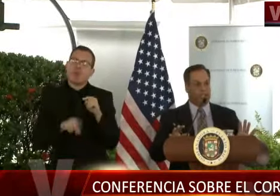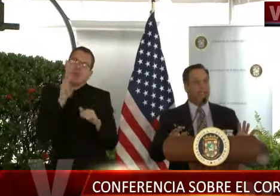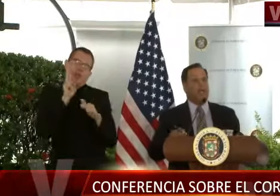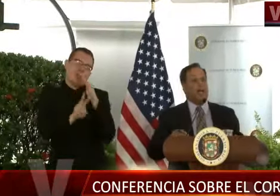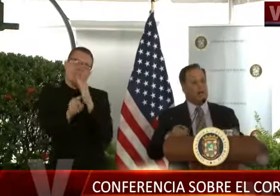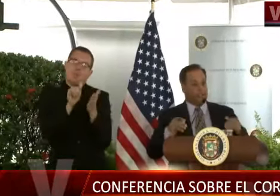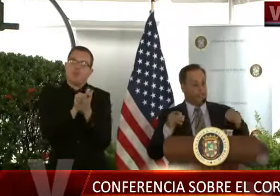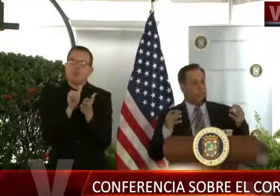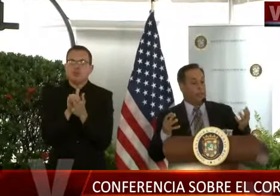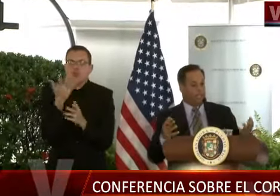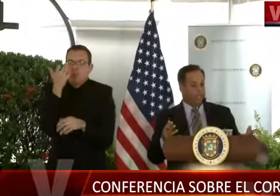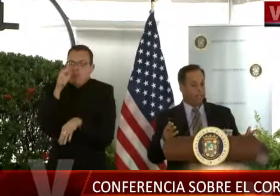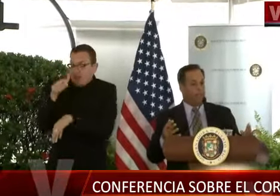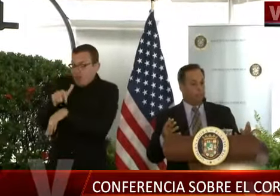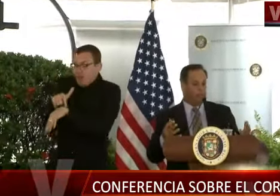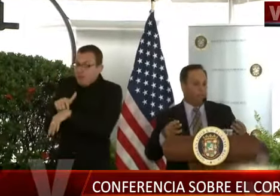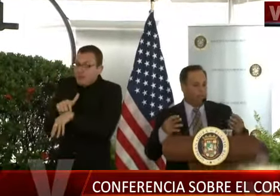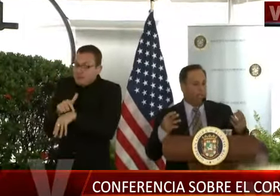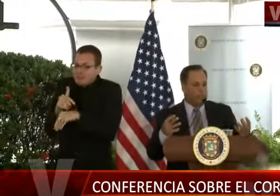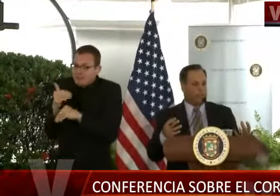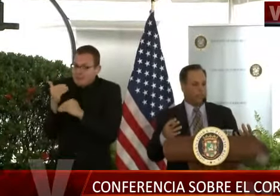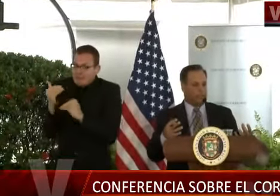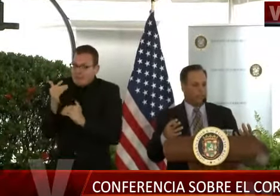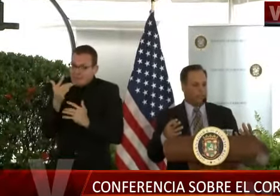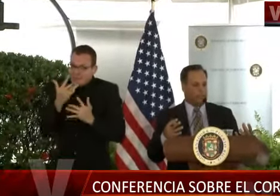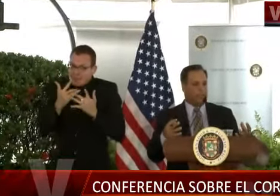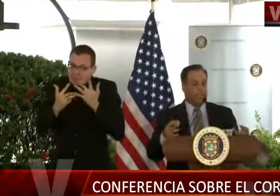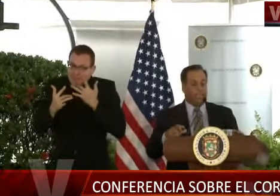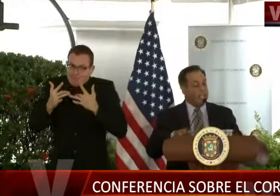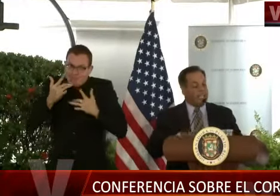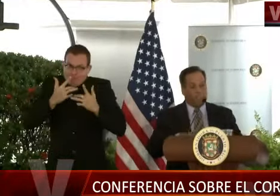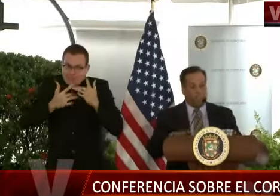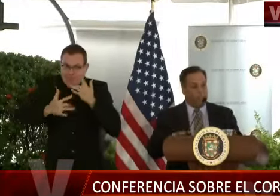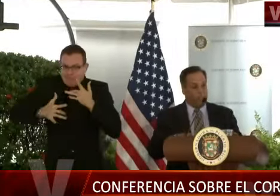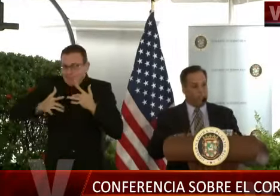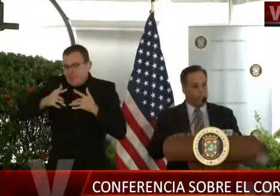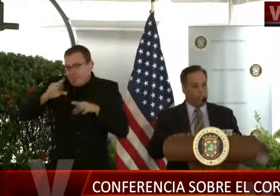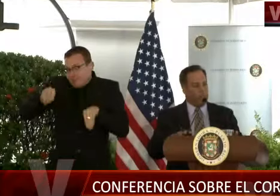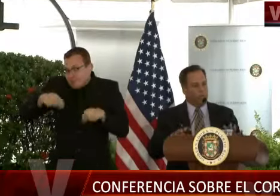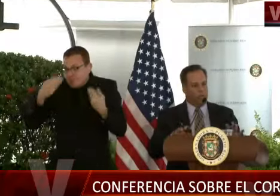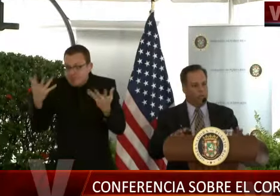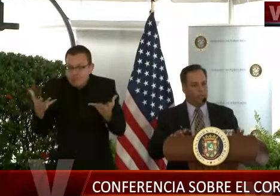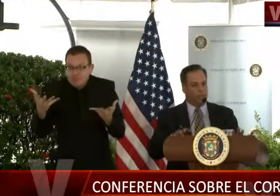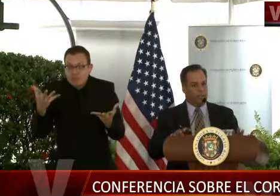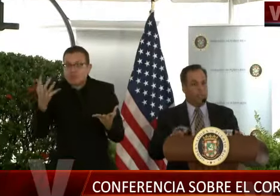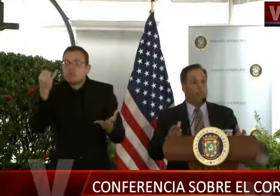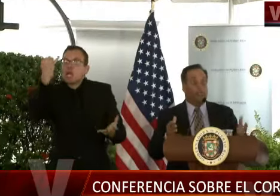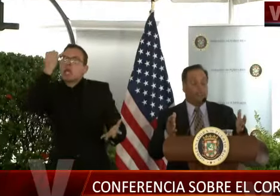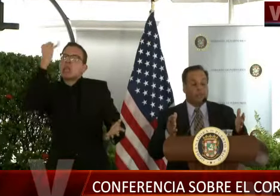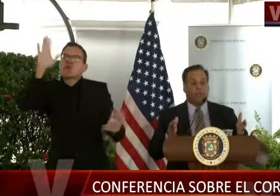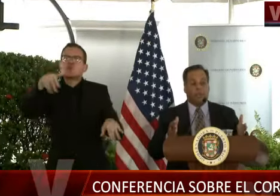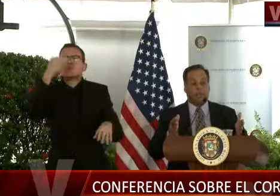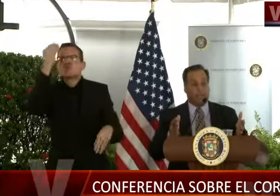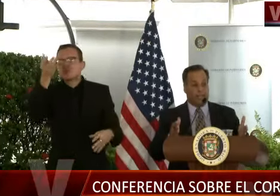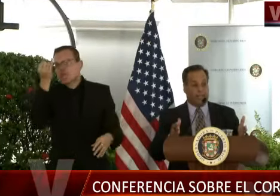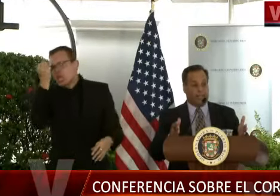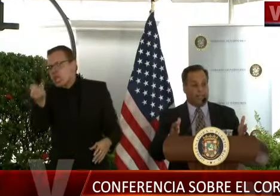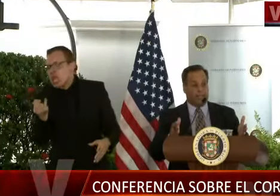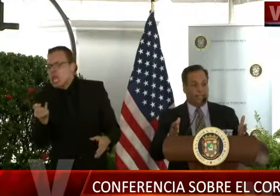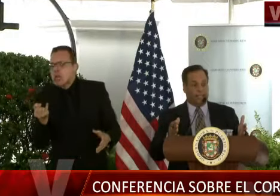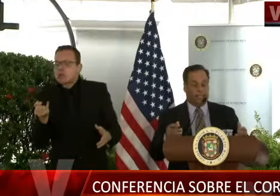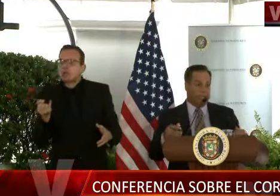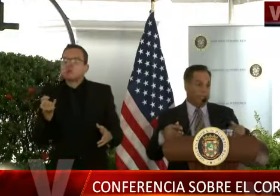hacer proyecciones. Ahora, se pueden hacer algunas aproximaciones. En estos momentos no podemos hacerlo. Un estudio de